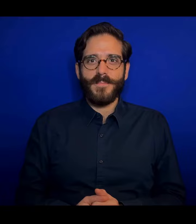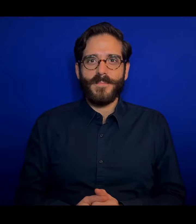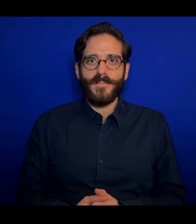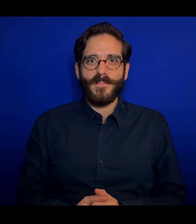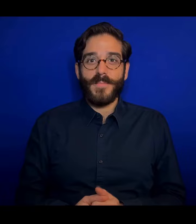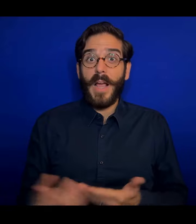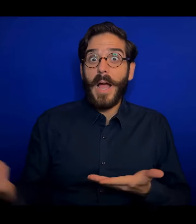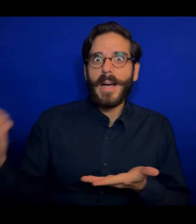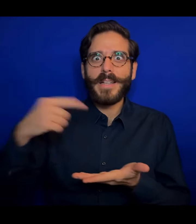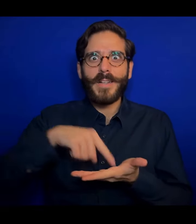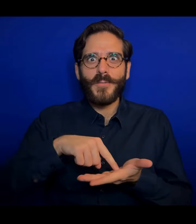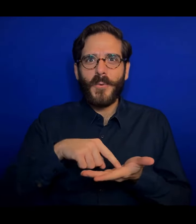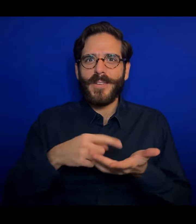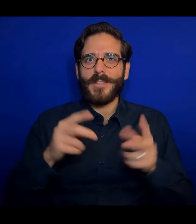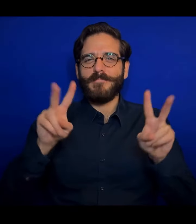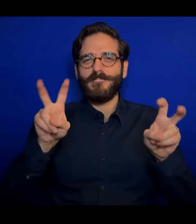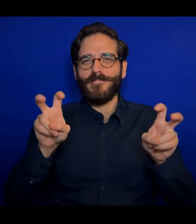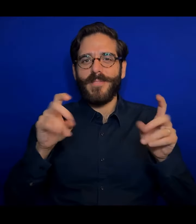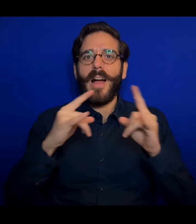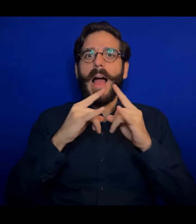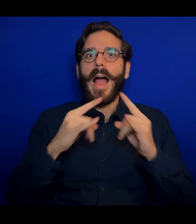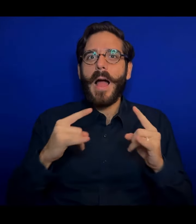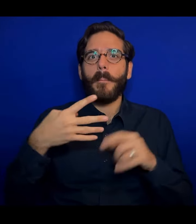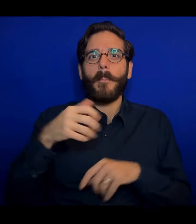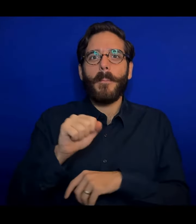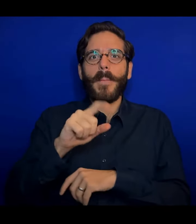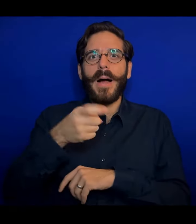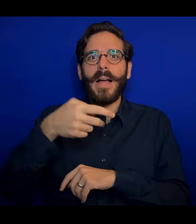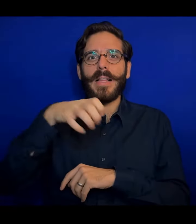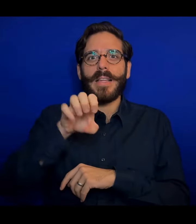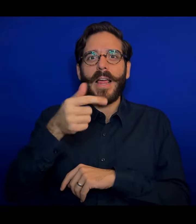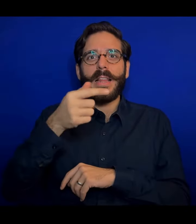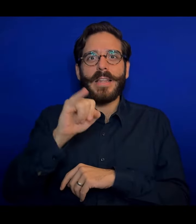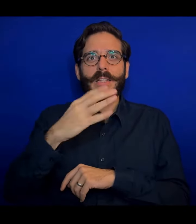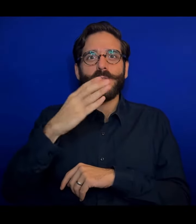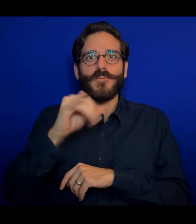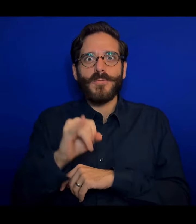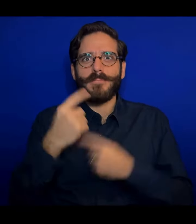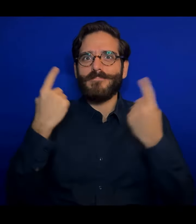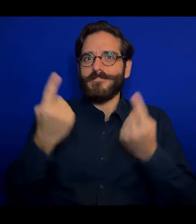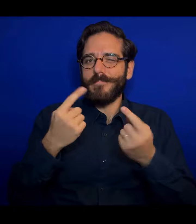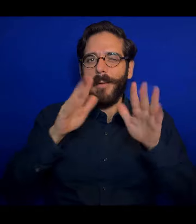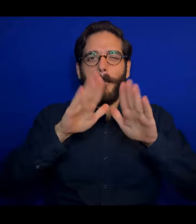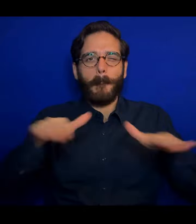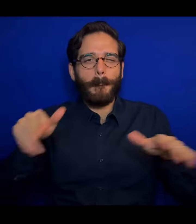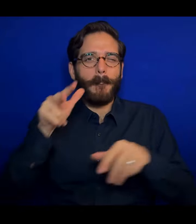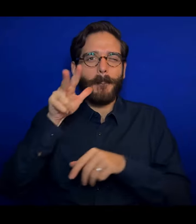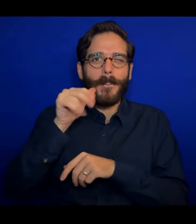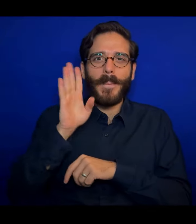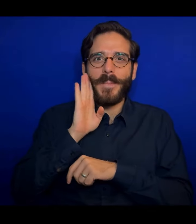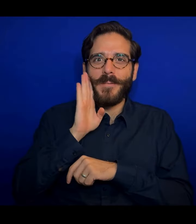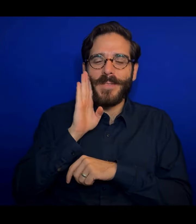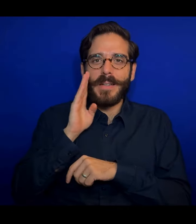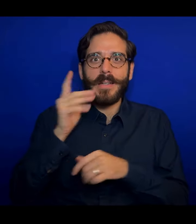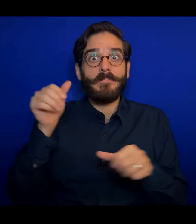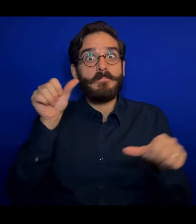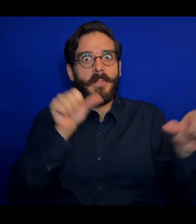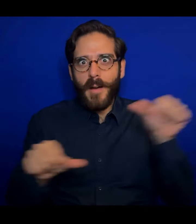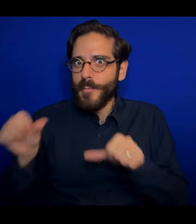Tornano i camp magnetici e aspettano i bambini e le bambine con laboratori